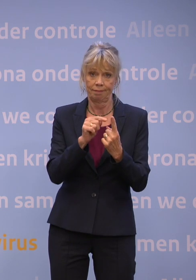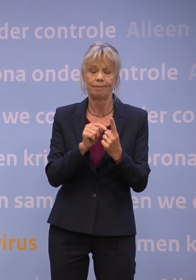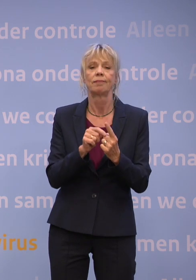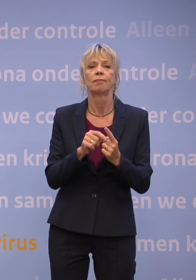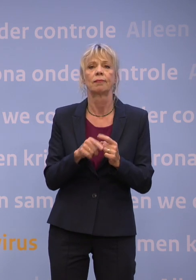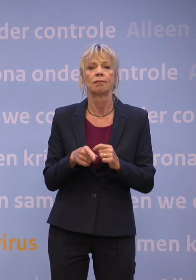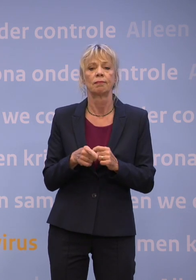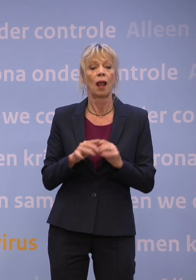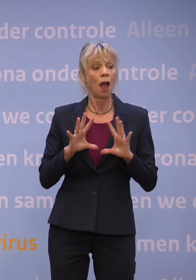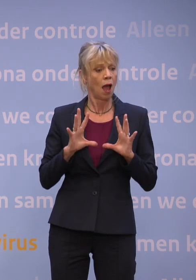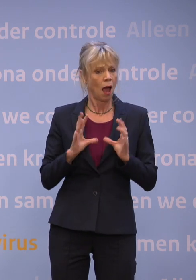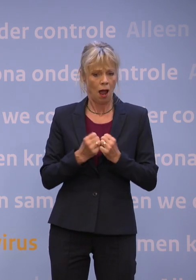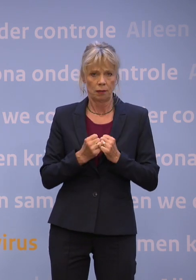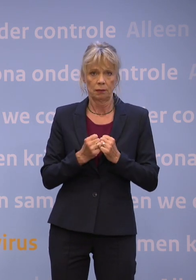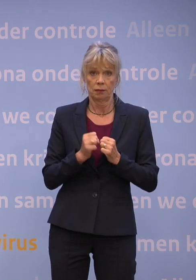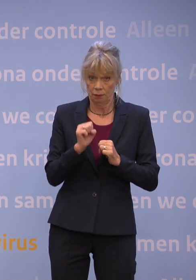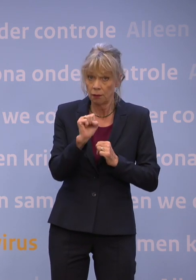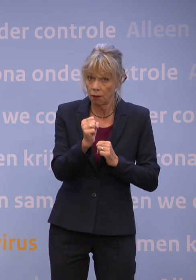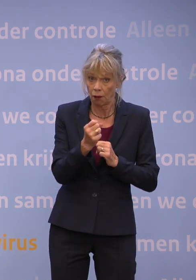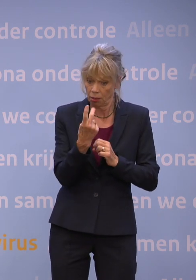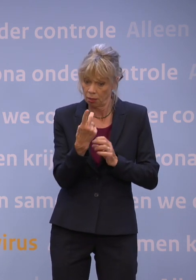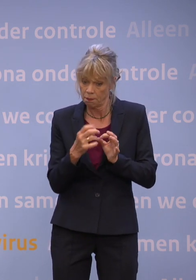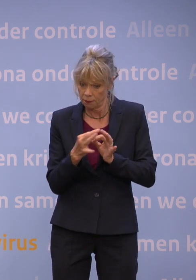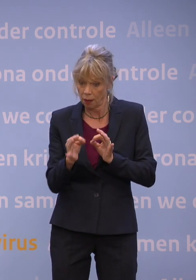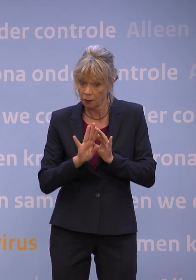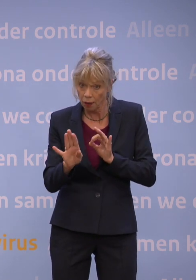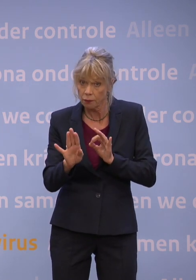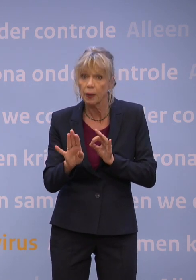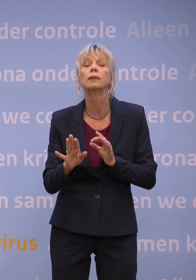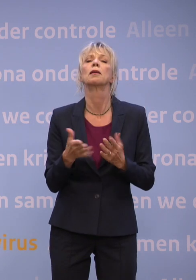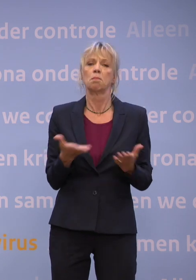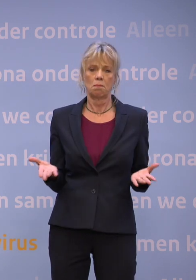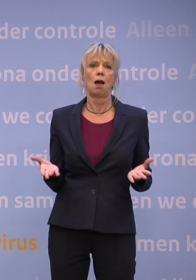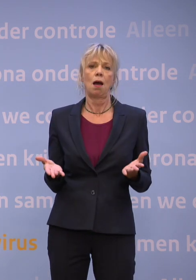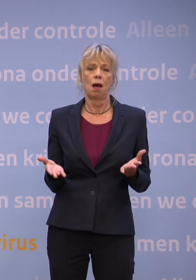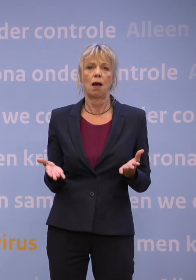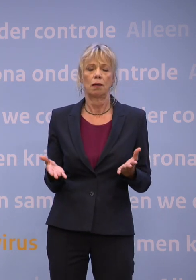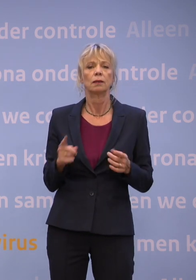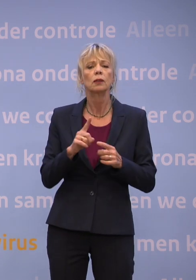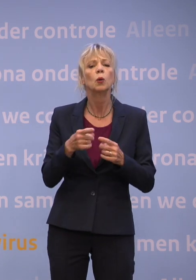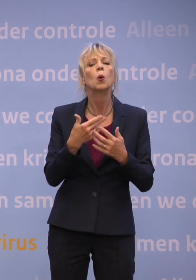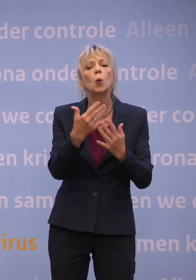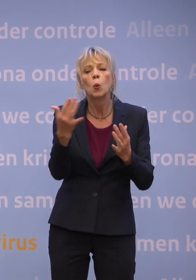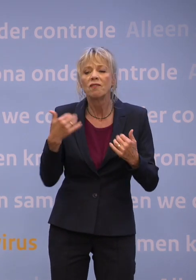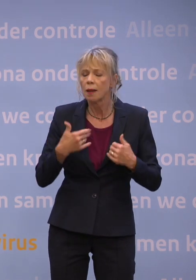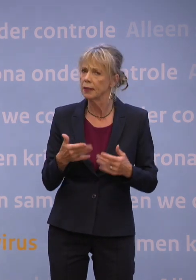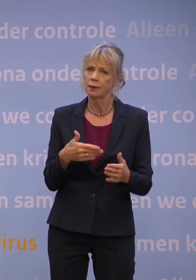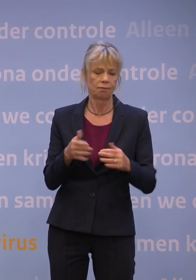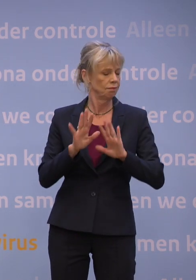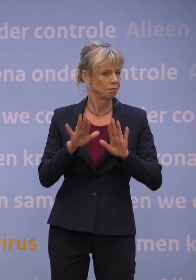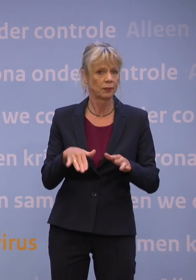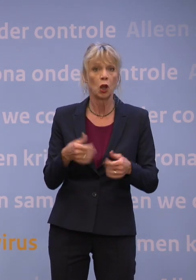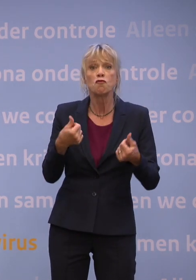op anderhalve meter kan, mag dan weer. Zonder beperking in de groepsgrootte, zonder verplichte